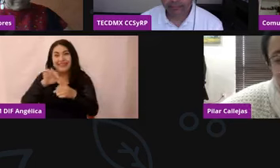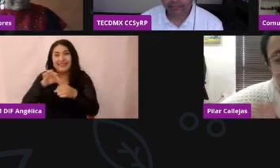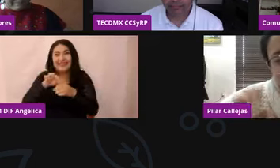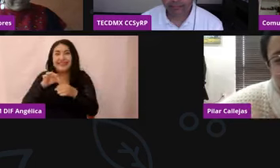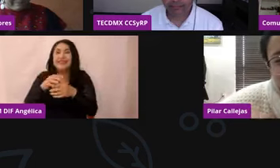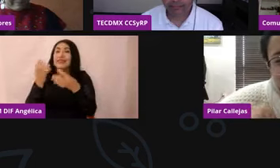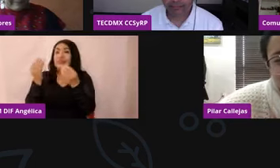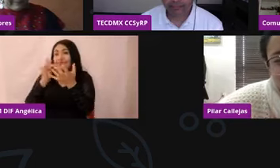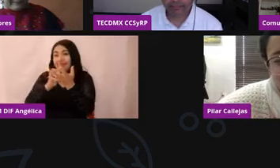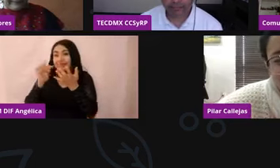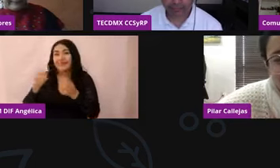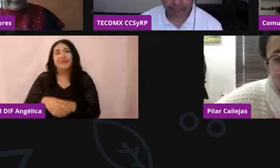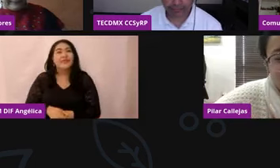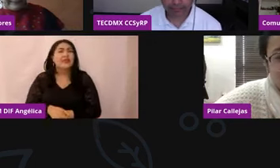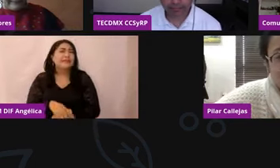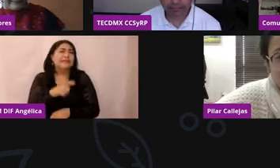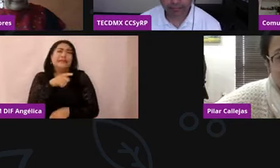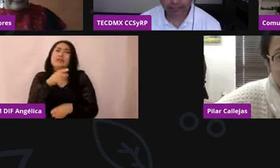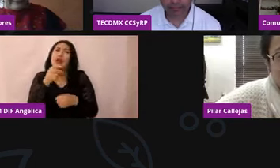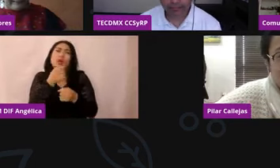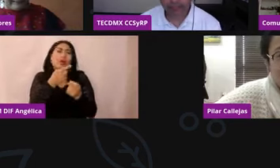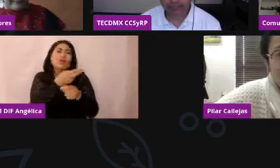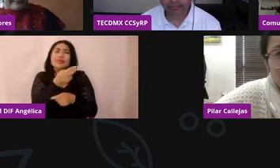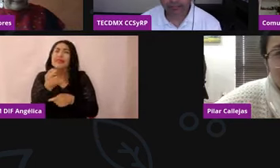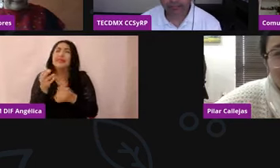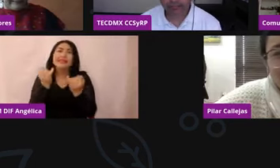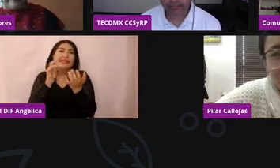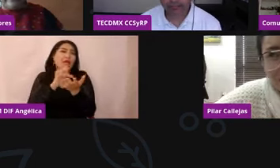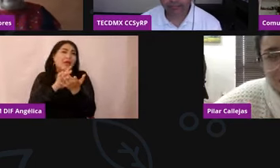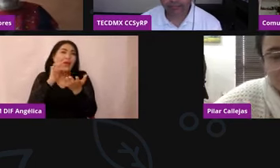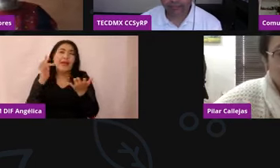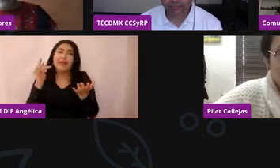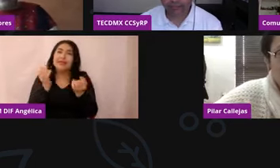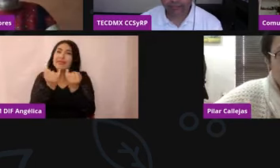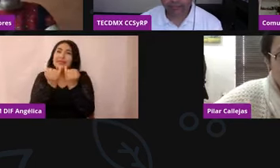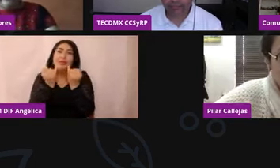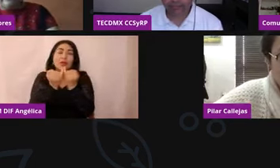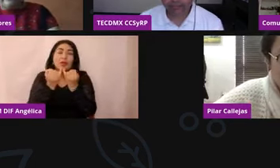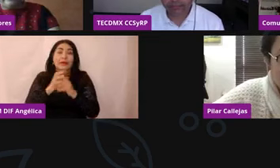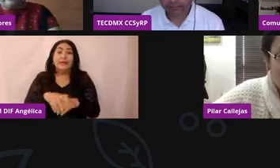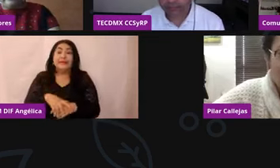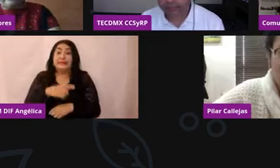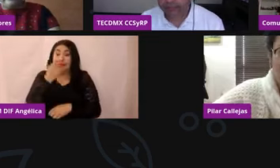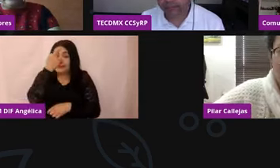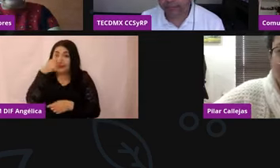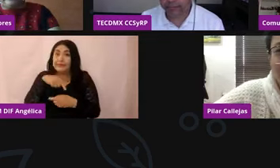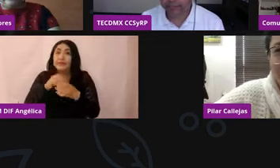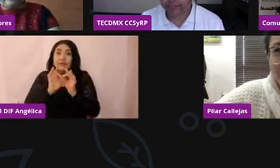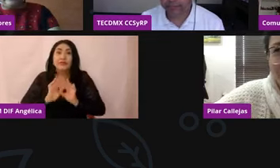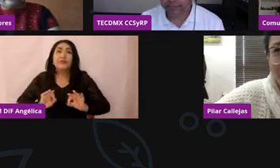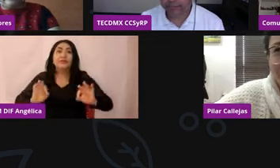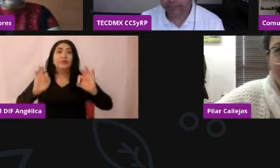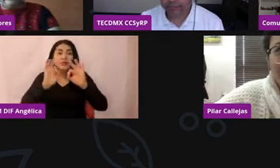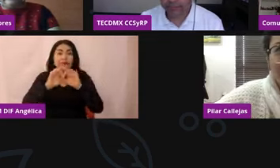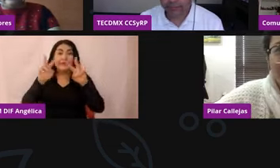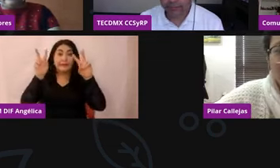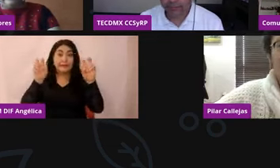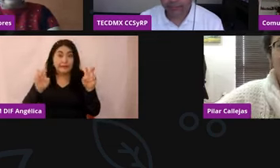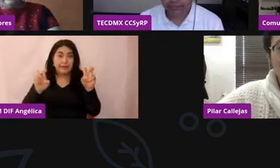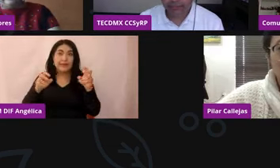hombre, pues gracias a ustedes, ¿no? Porque pues yo creo que es importante mencionar algunos de estos temas, sobre todo para saber que